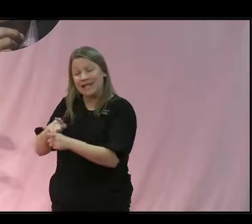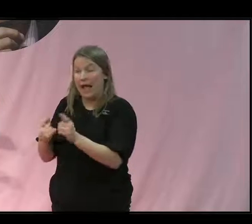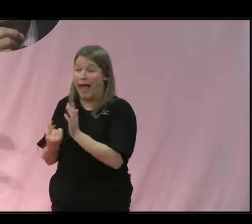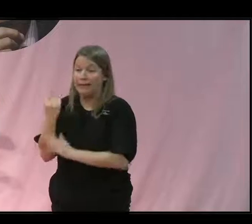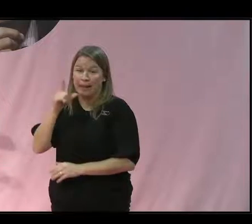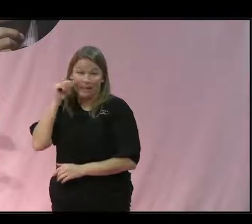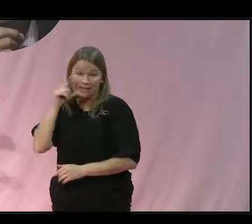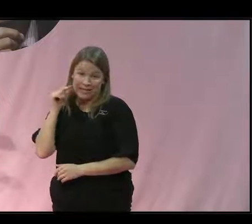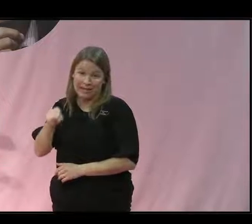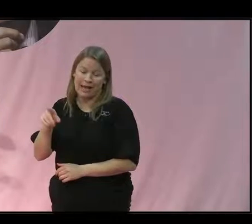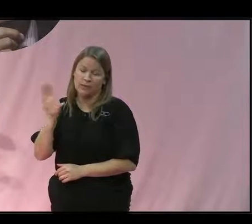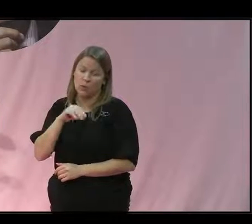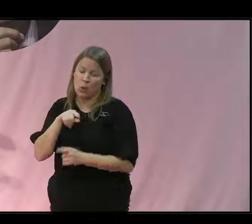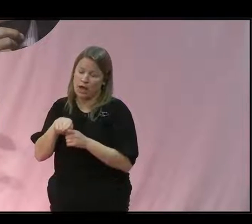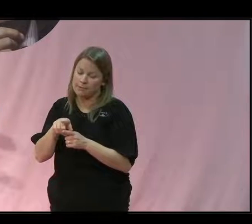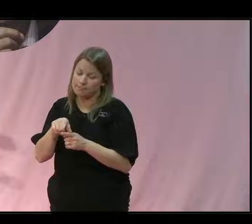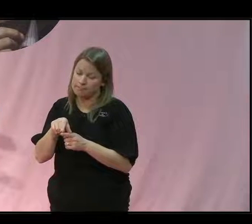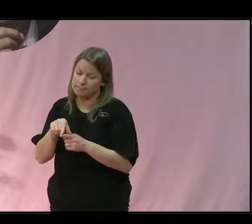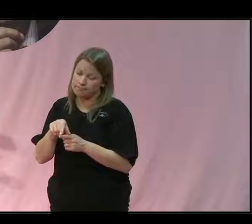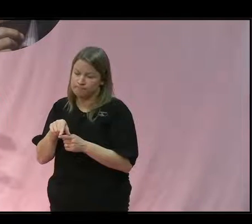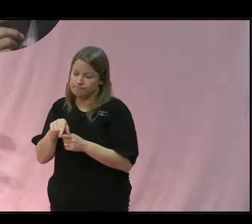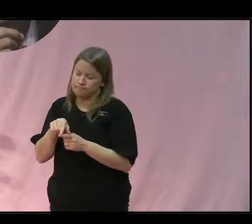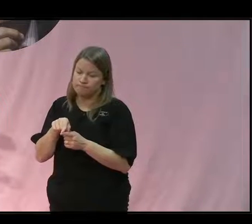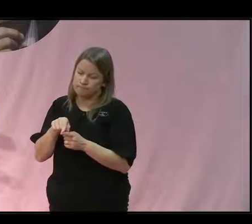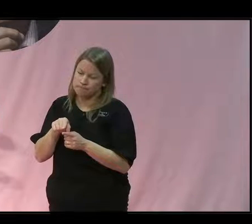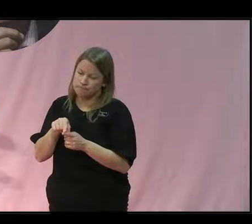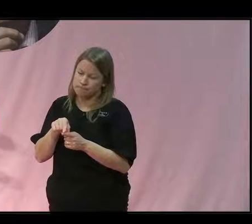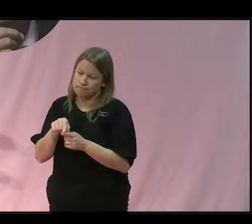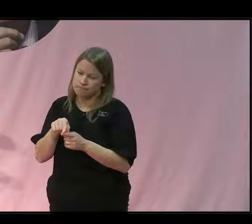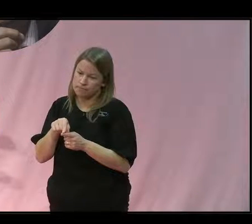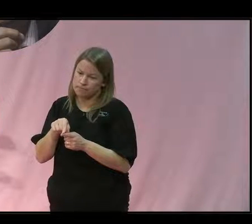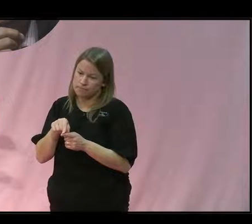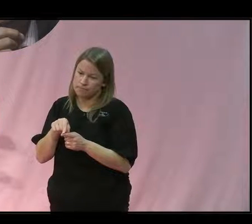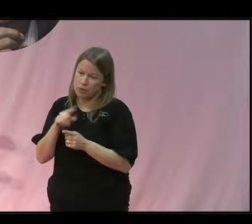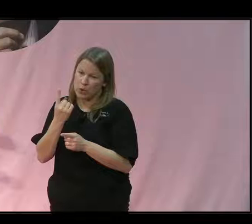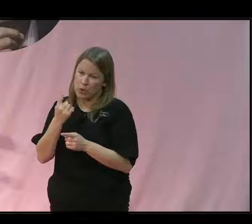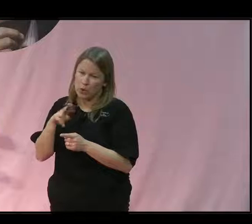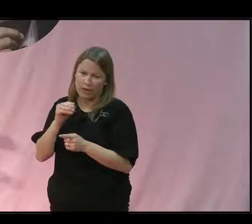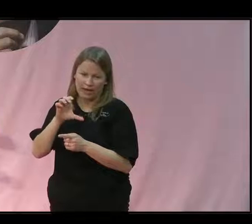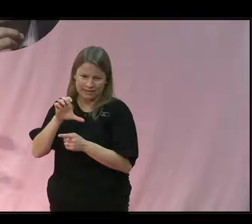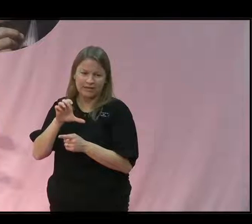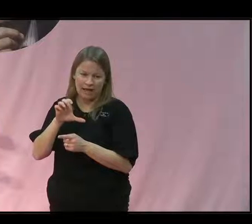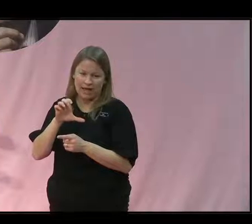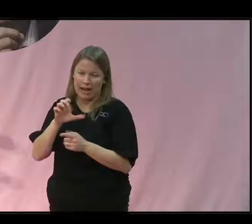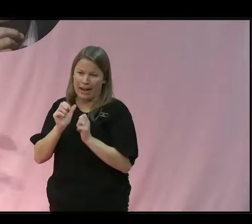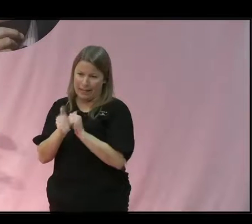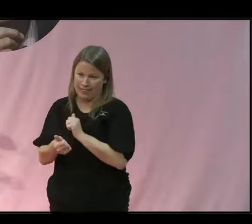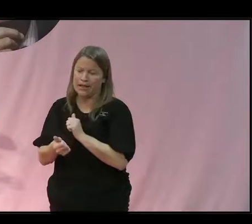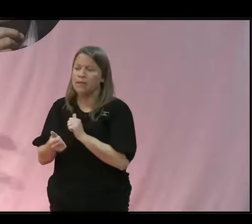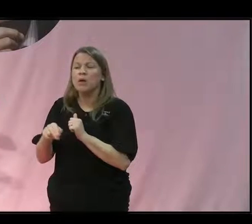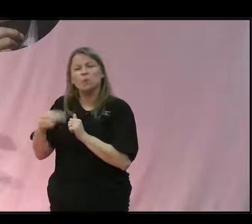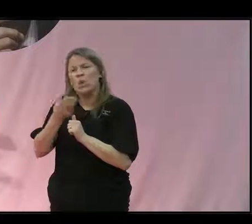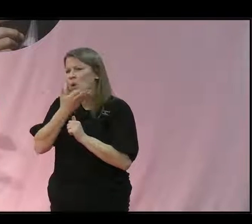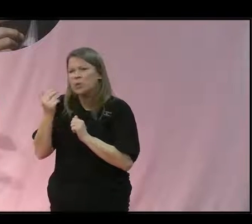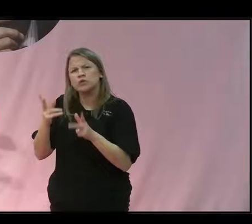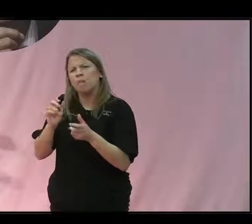Brasilien under Lulas ledning. Nu har vi inte haft den politiska viljan